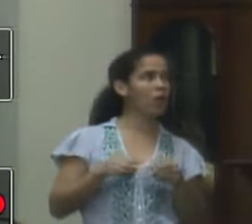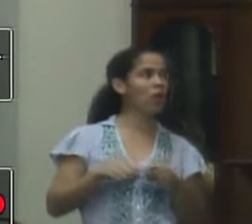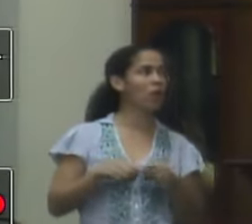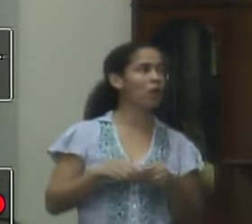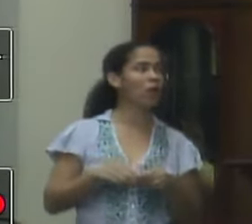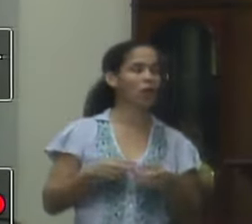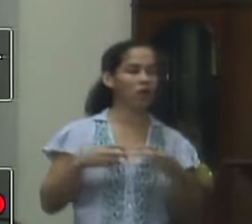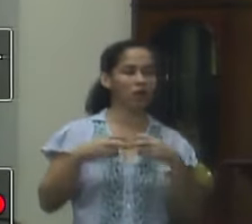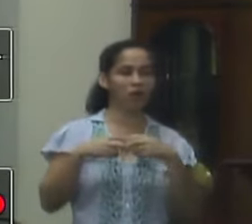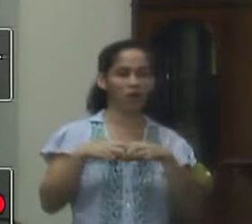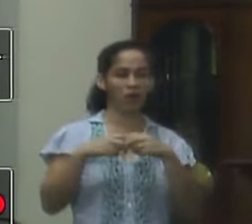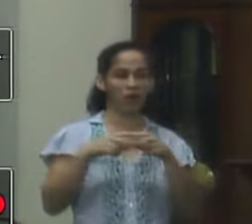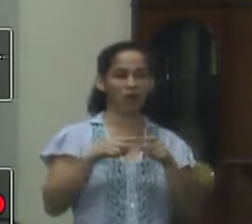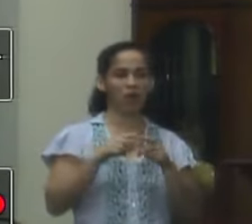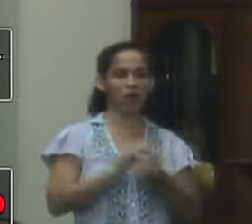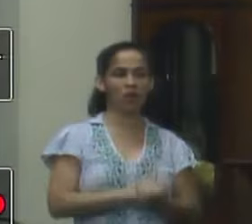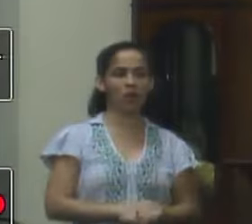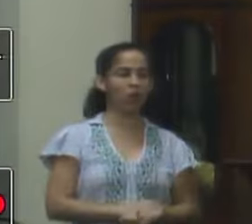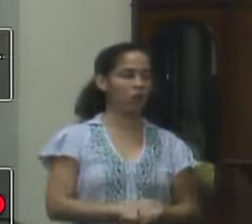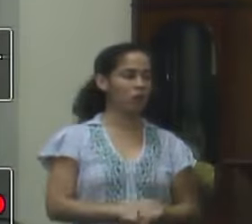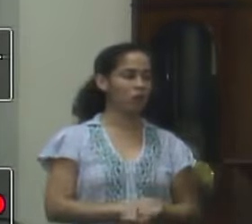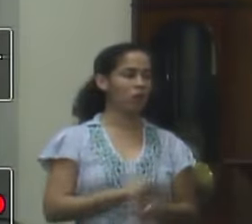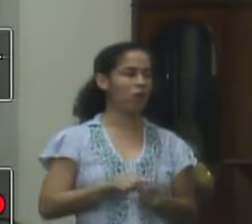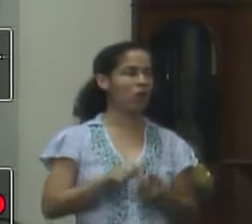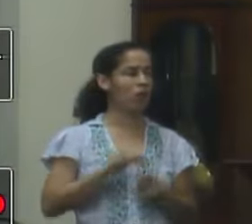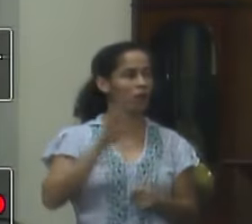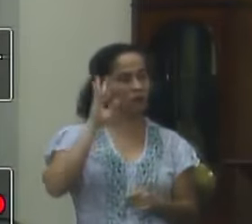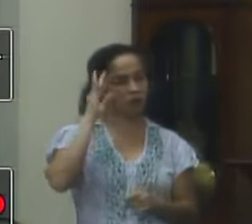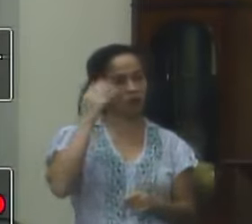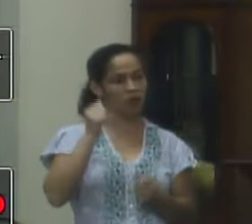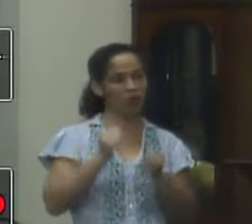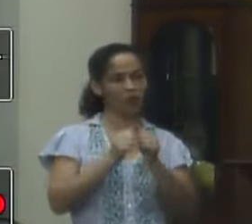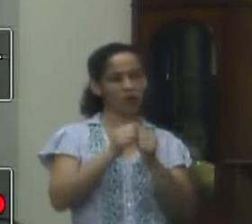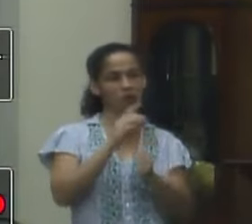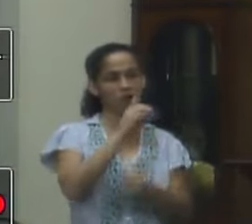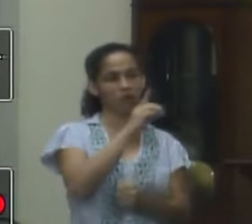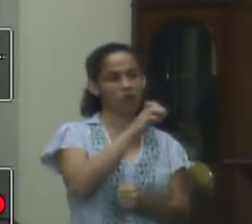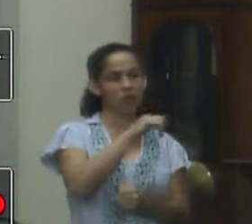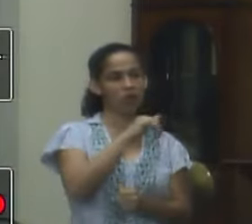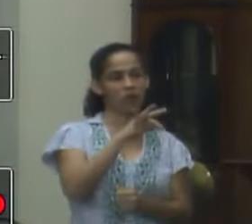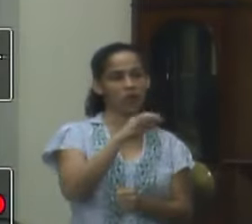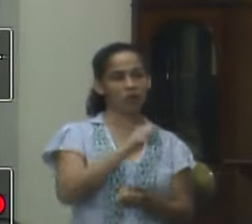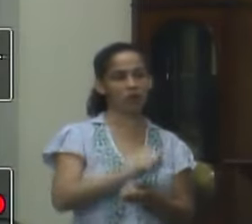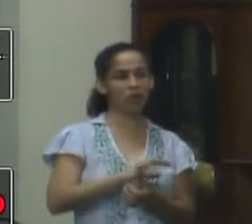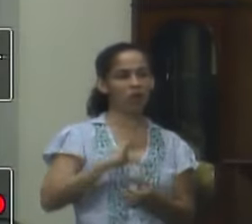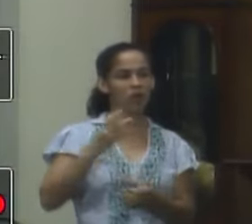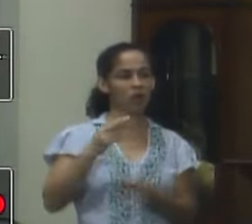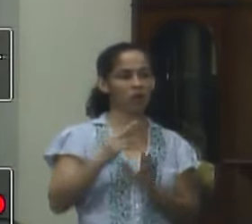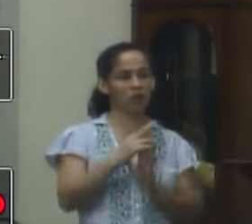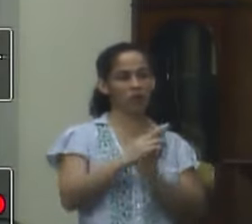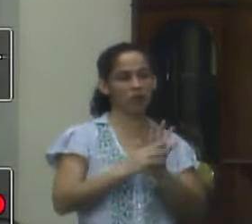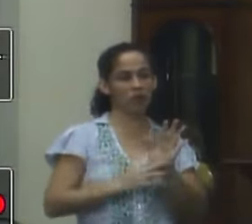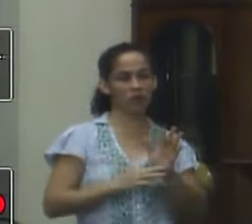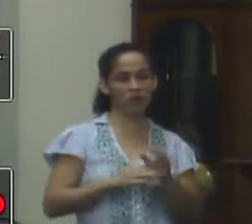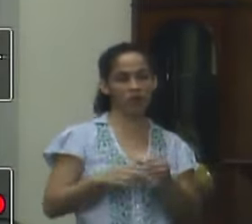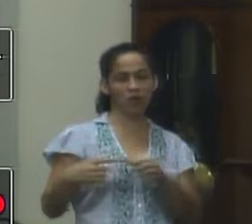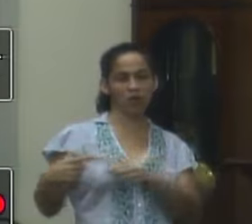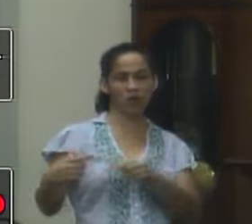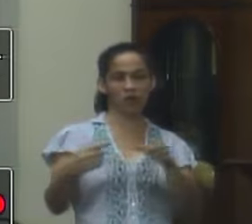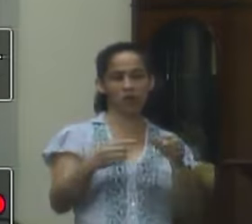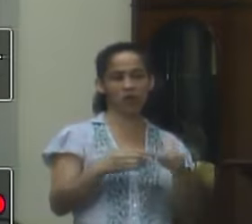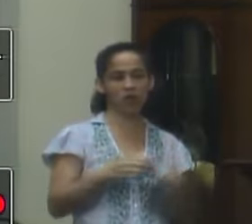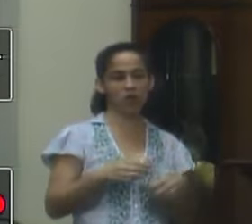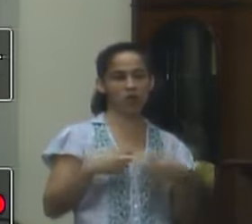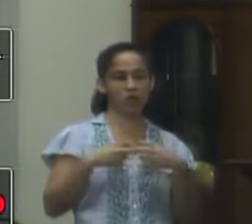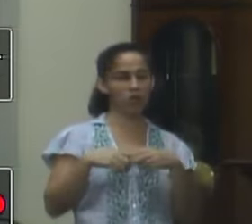do trem também estamos lá resolvendo junto com o DENIT a regularização de todas as áreas remanescentes da